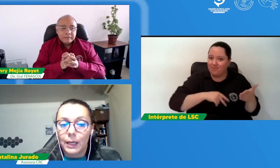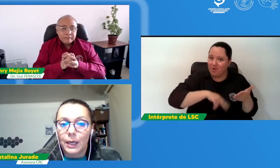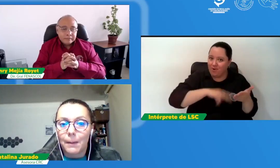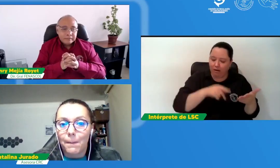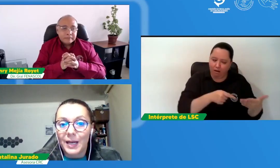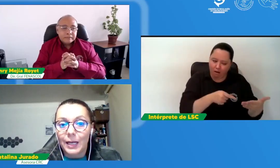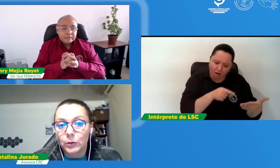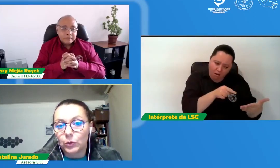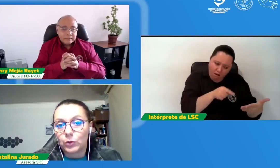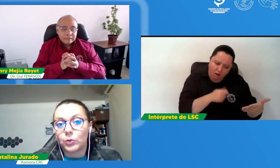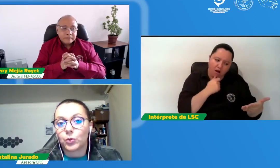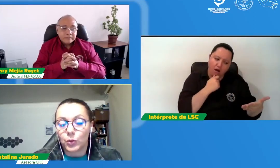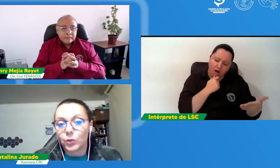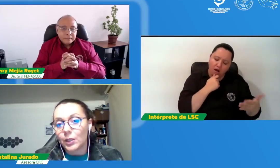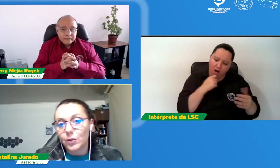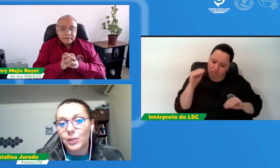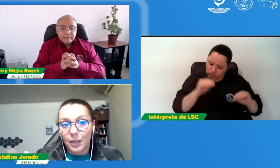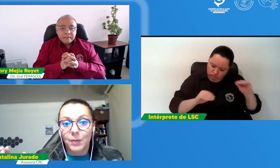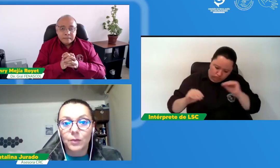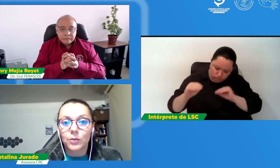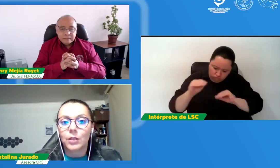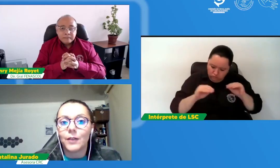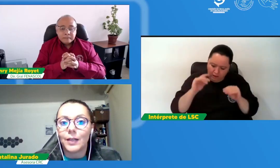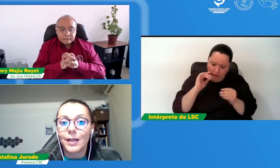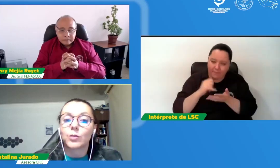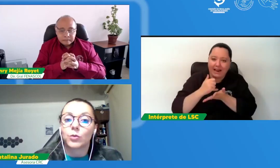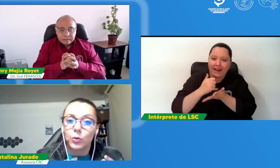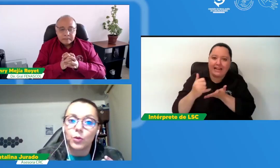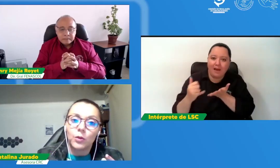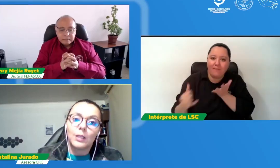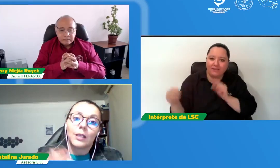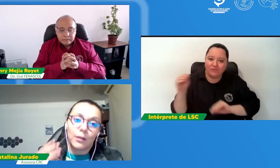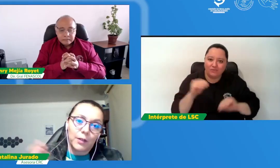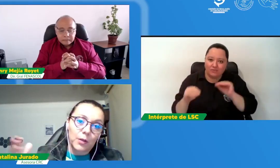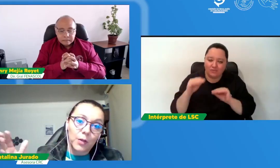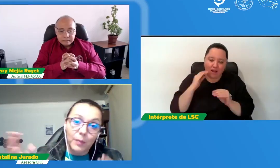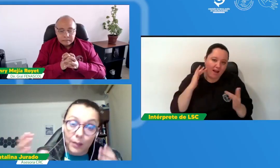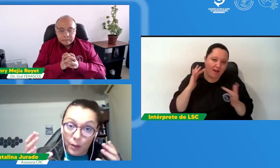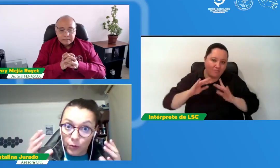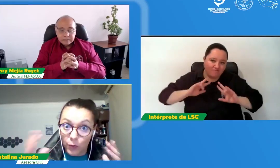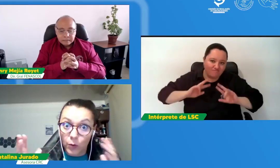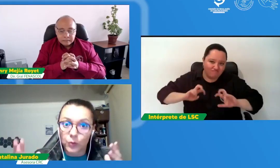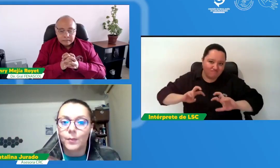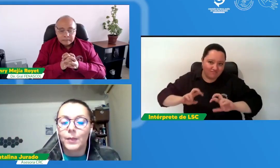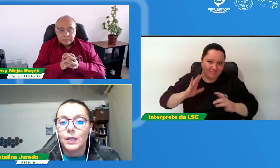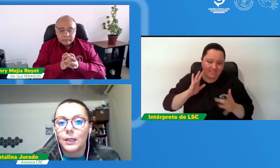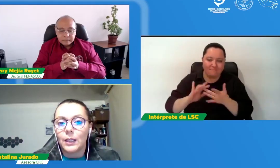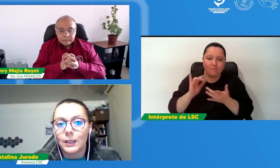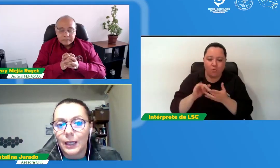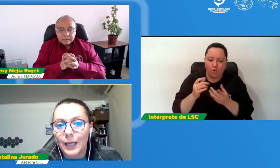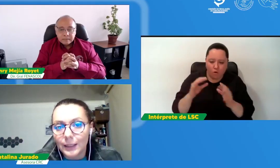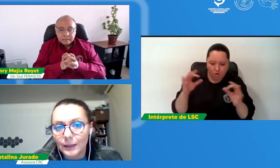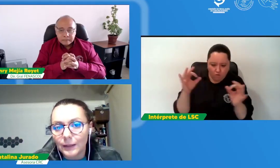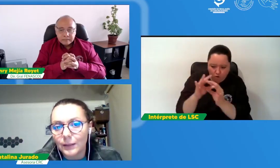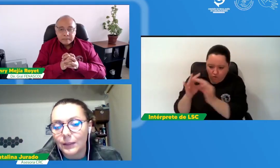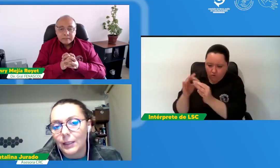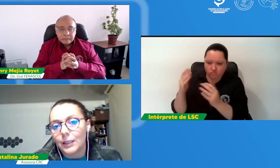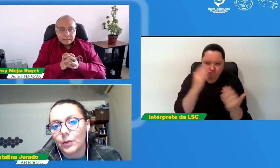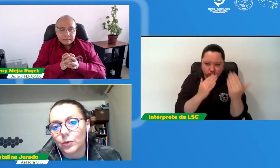la construcción de los lineamientos que definen el estudio y que definen obviamente los focos de análisis que nosotros